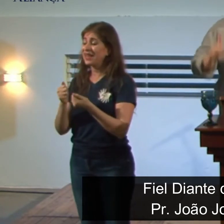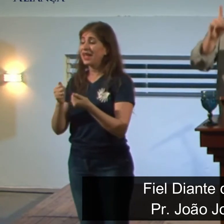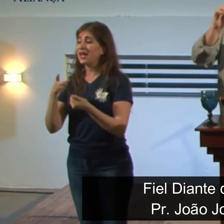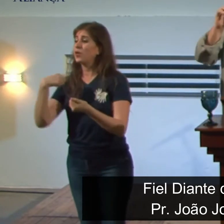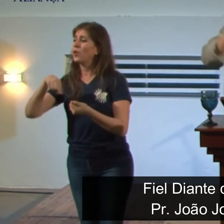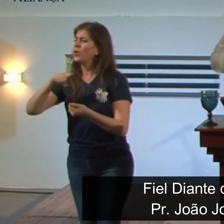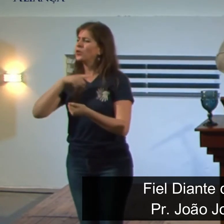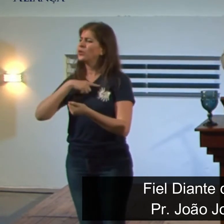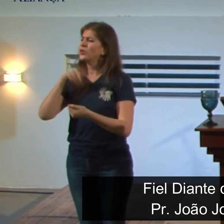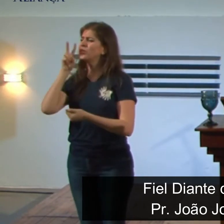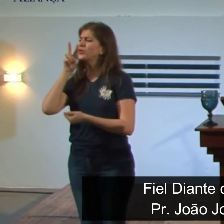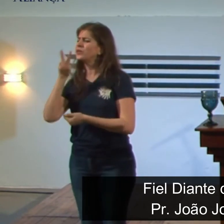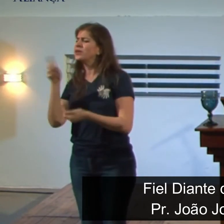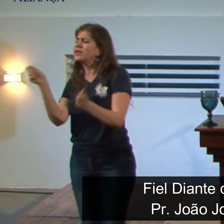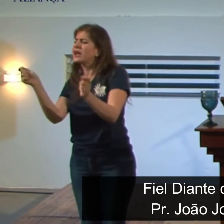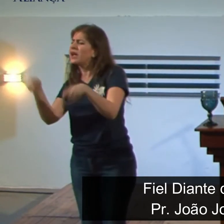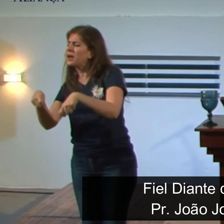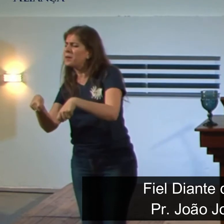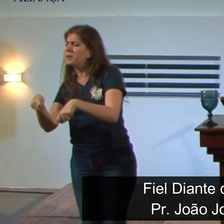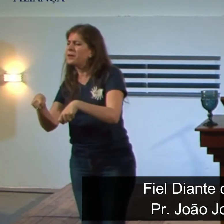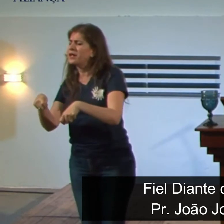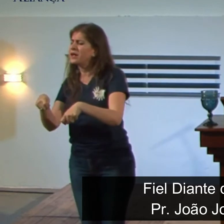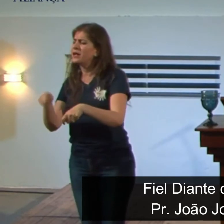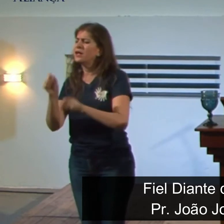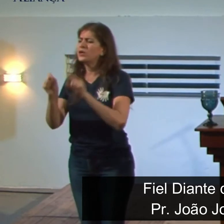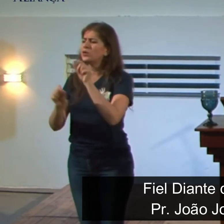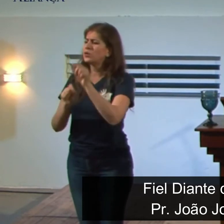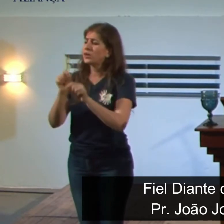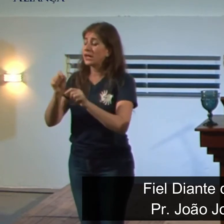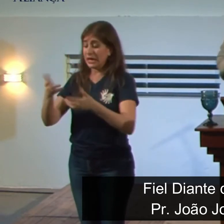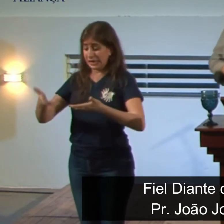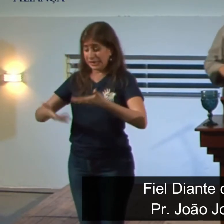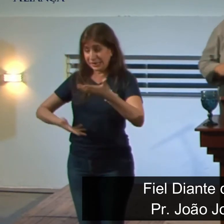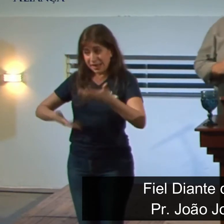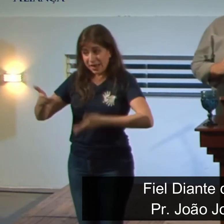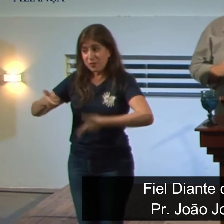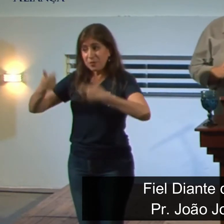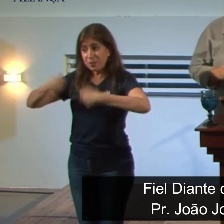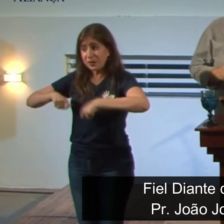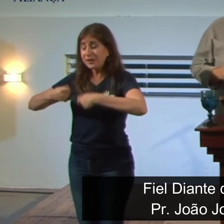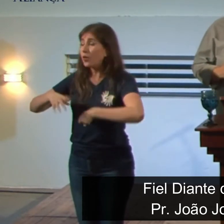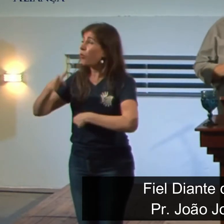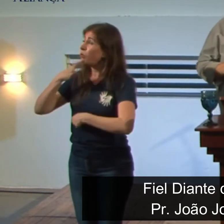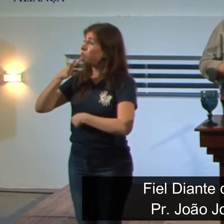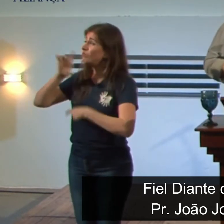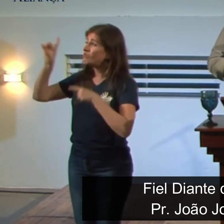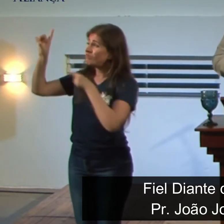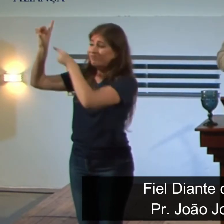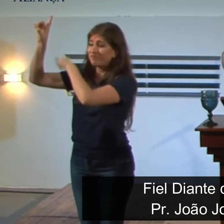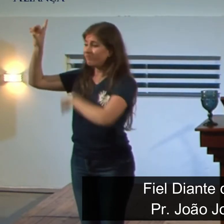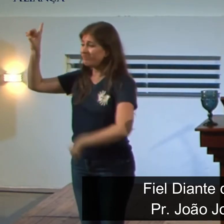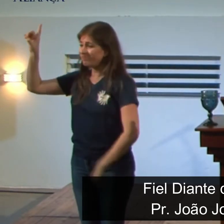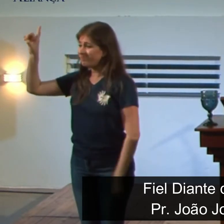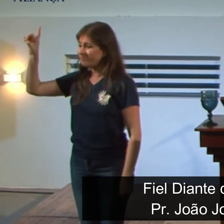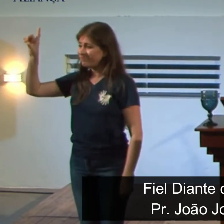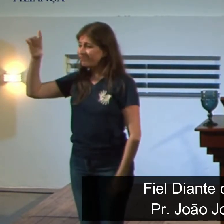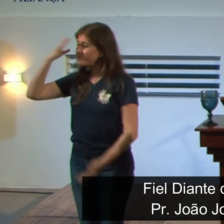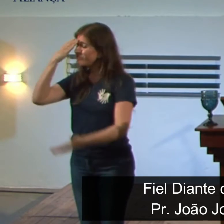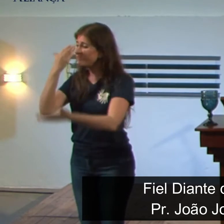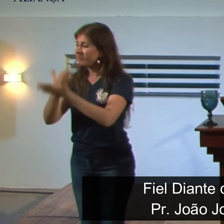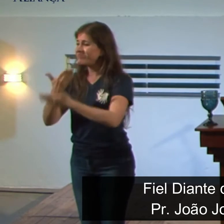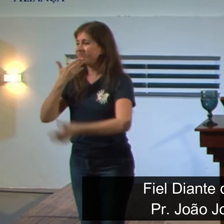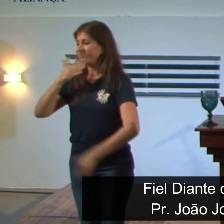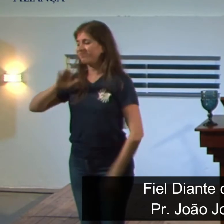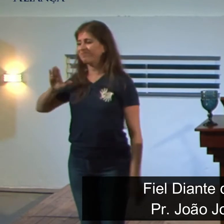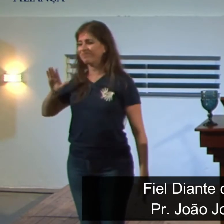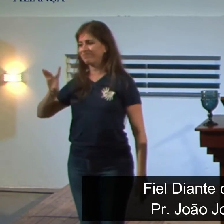mas isso só é possível irmãos quando os servos conhecem estão firmados nas promessas